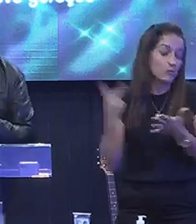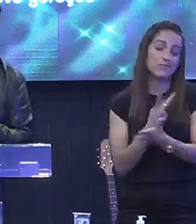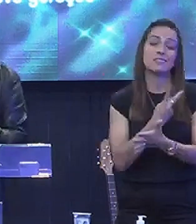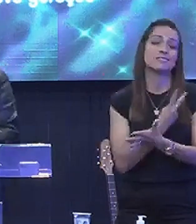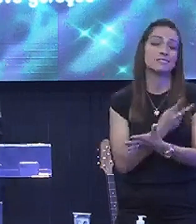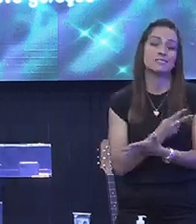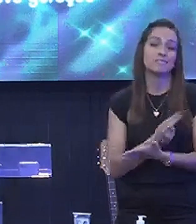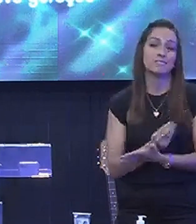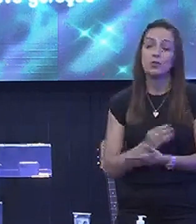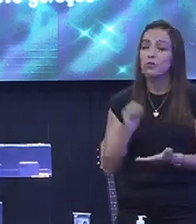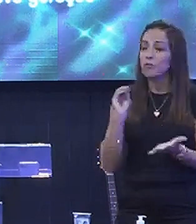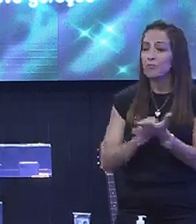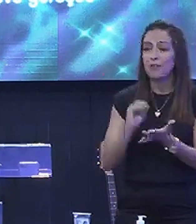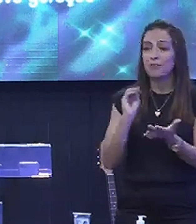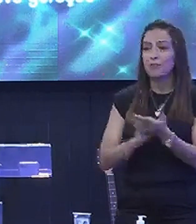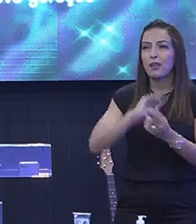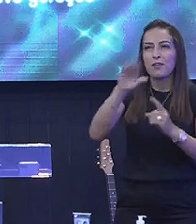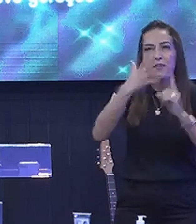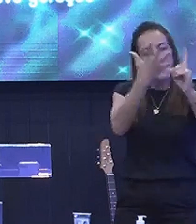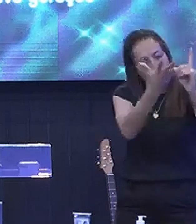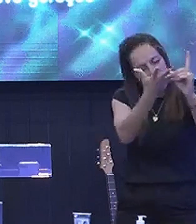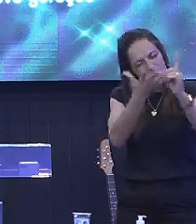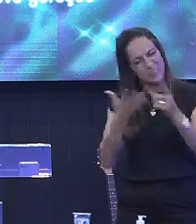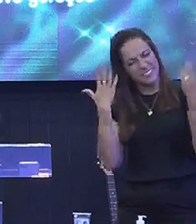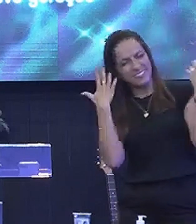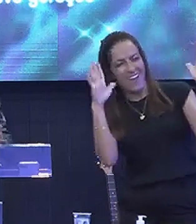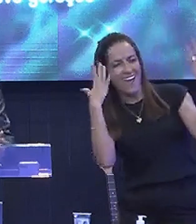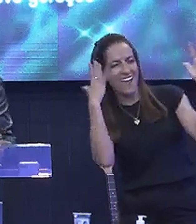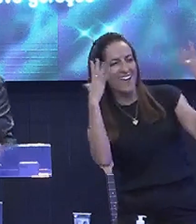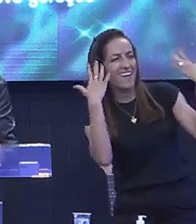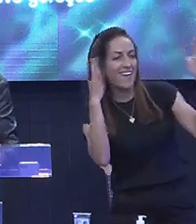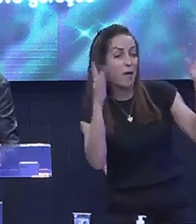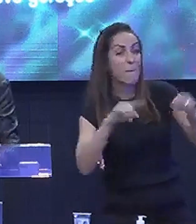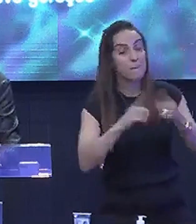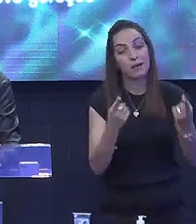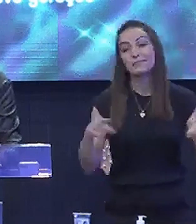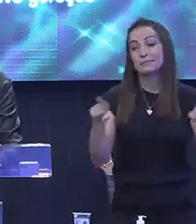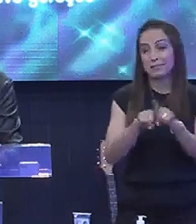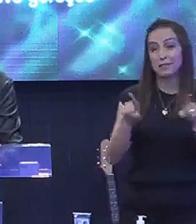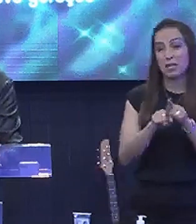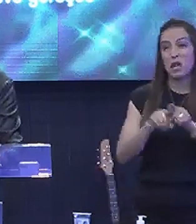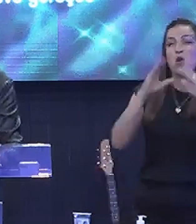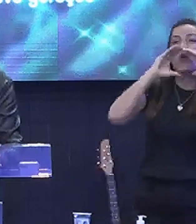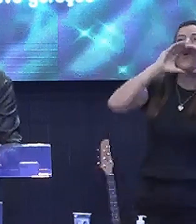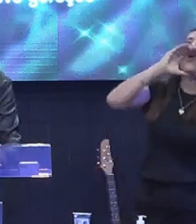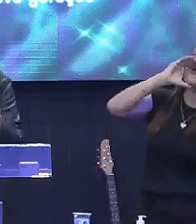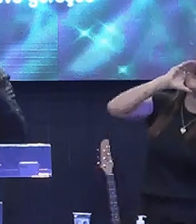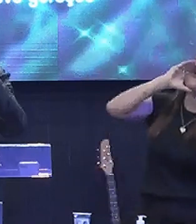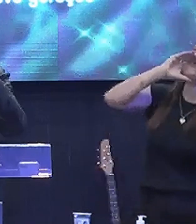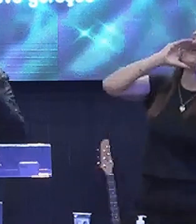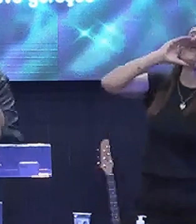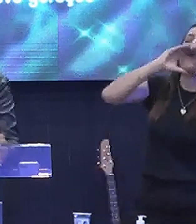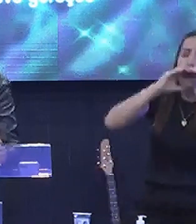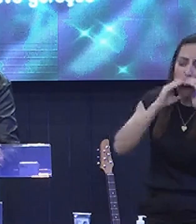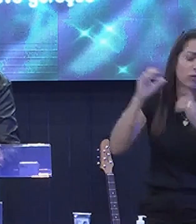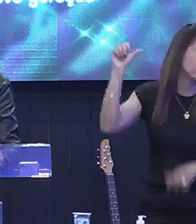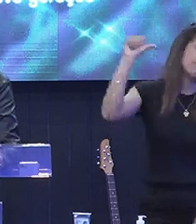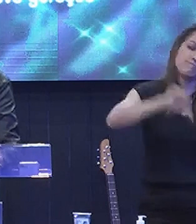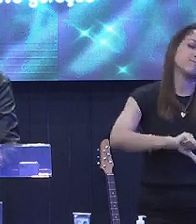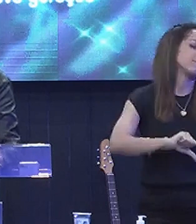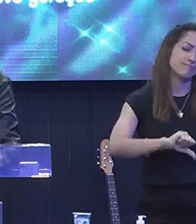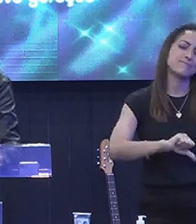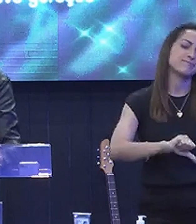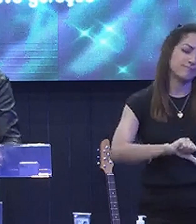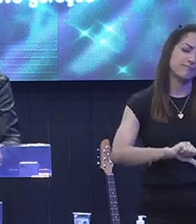Não vai faltar Quem te honra E quem te aplaude Mas também Não vai faltar Quem te vai Dá uma boa vai em você